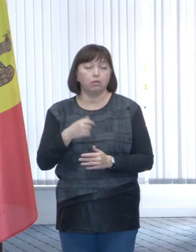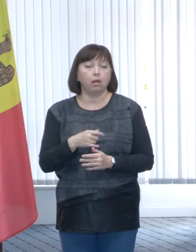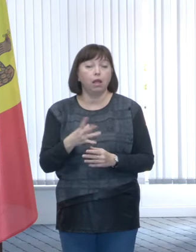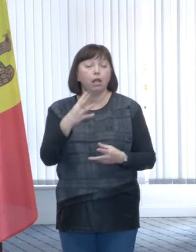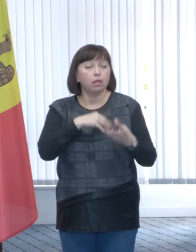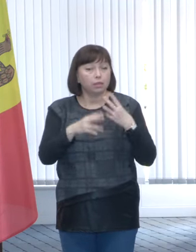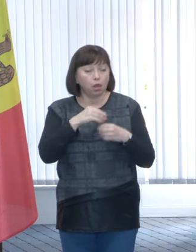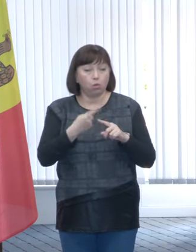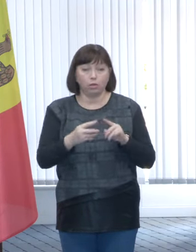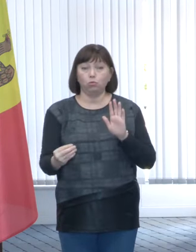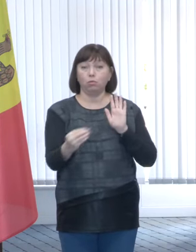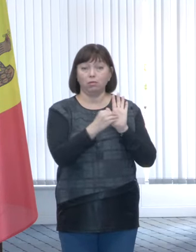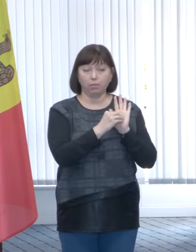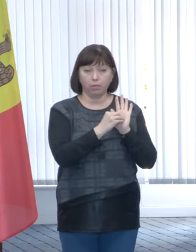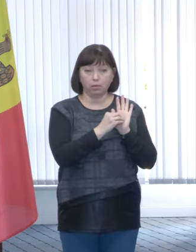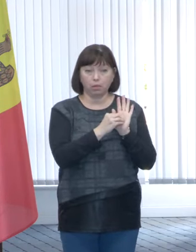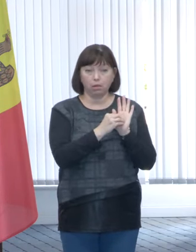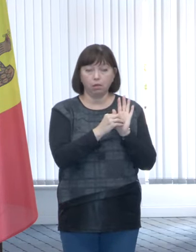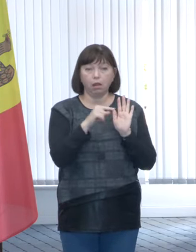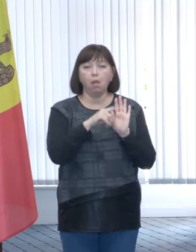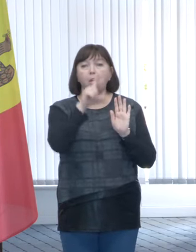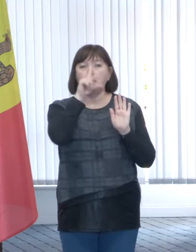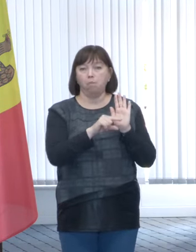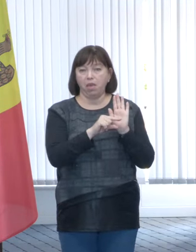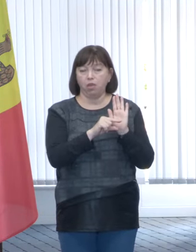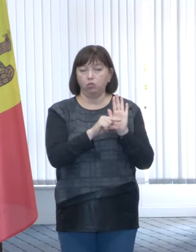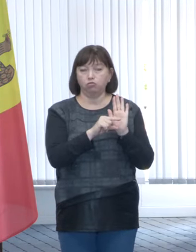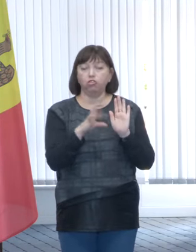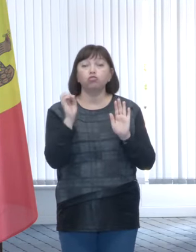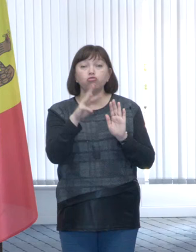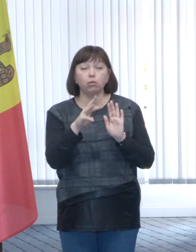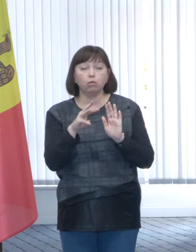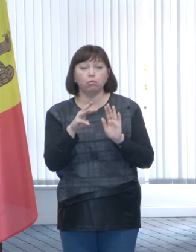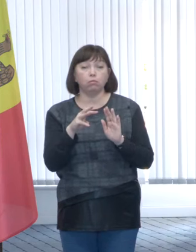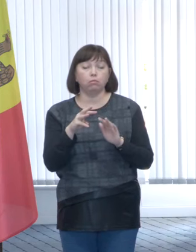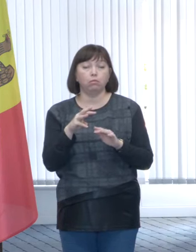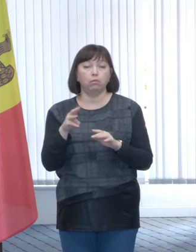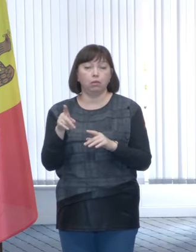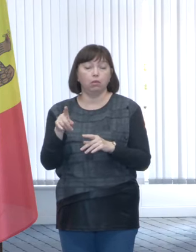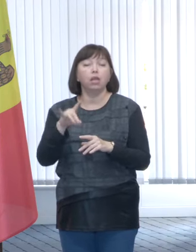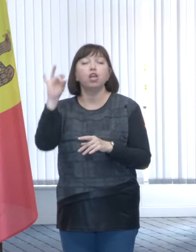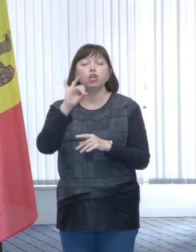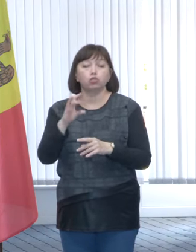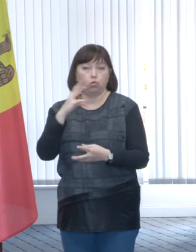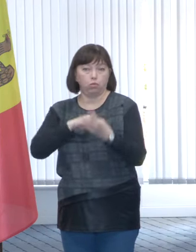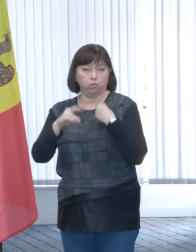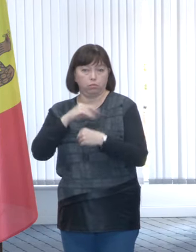veniturile declarate sunt mult prea mici comparativ cu consumul istoric,